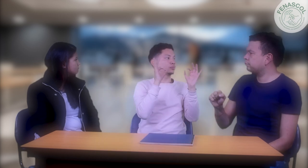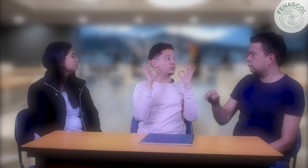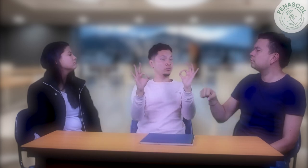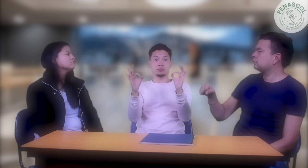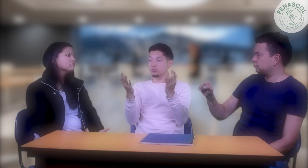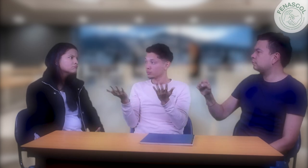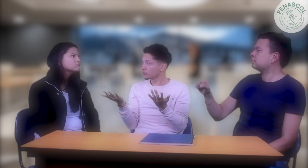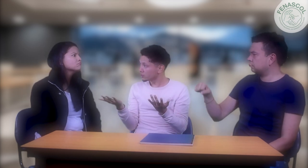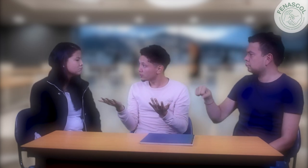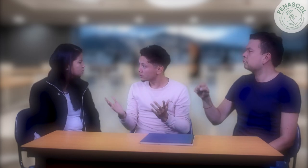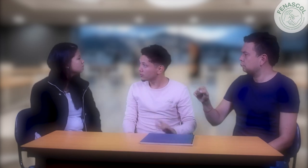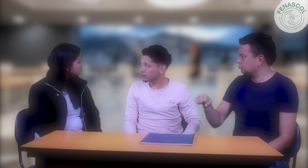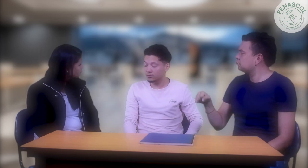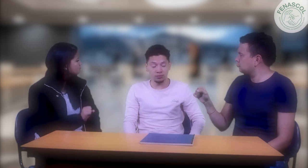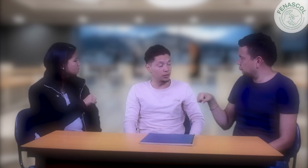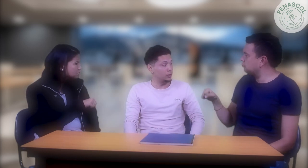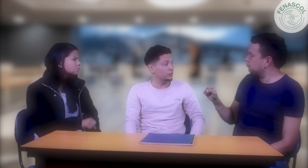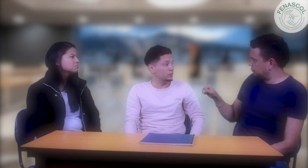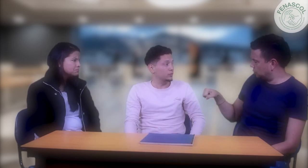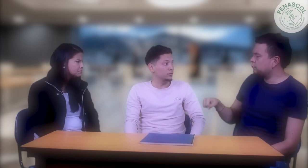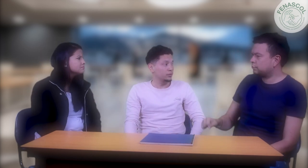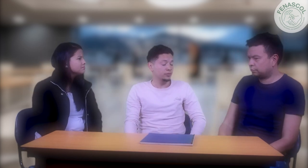la accesibilidad. Sí, de acuerdo. Sí. acuerdo, sí.